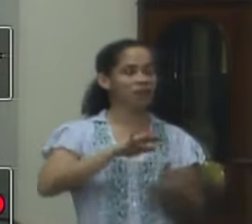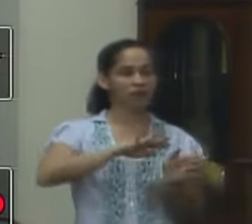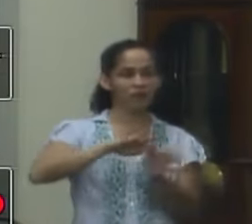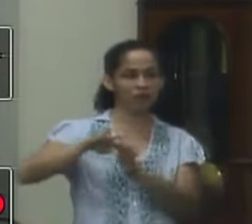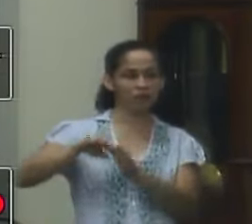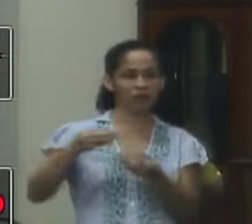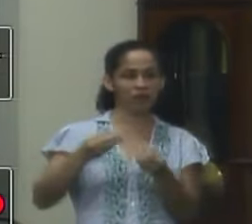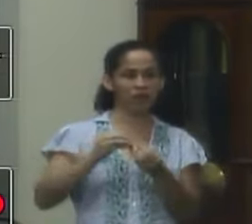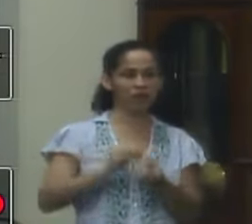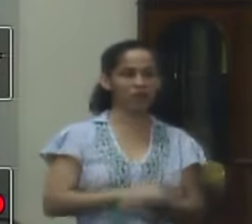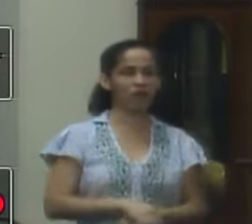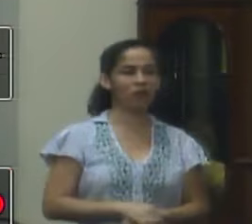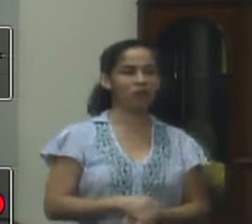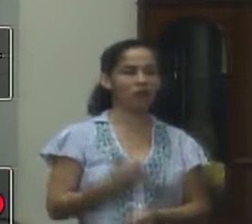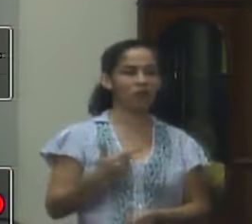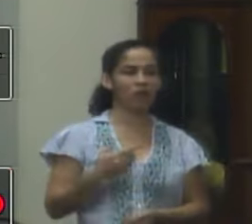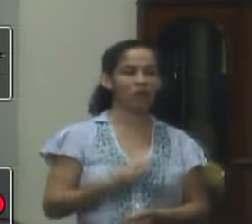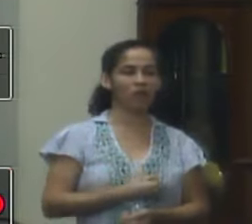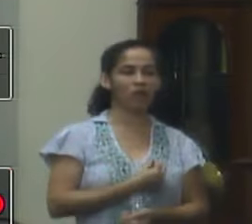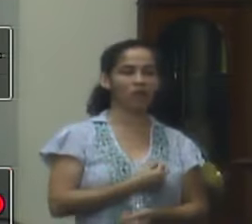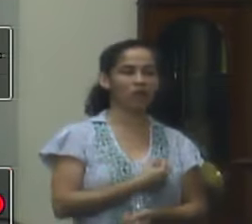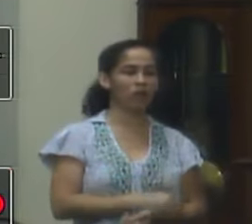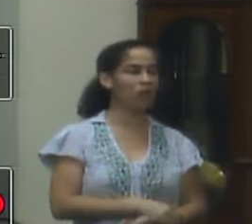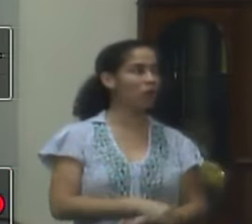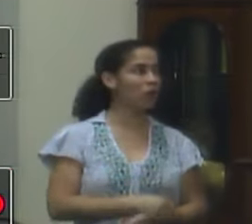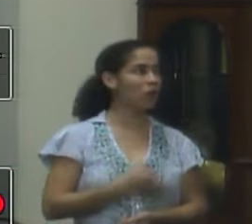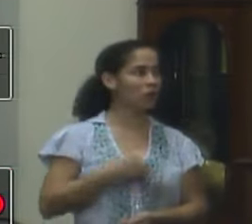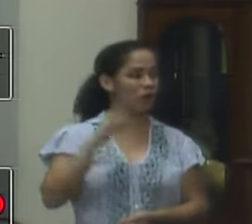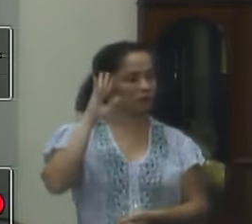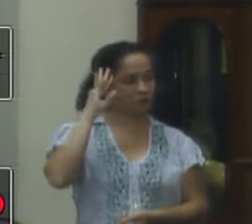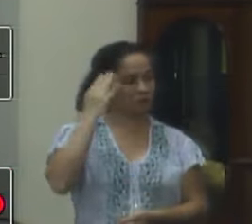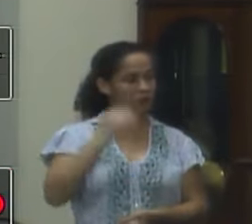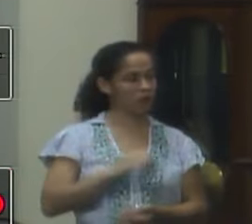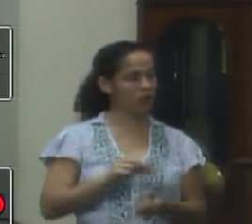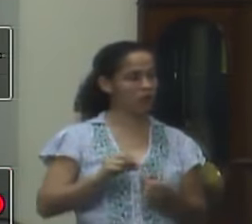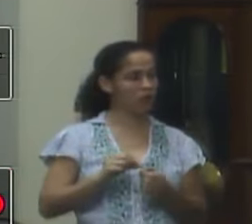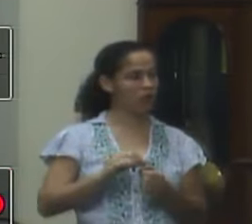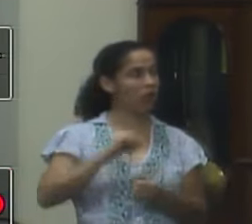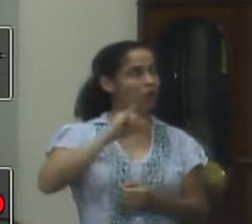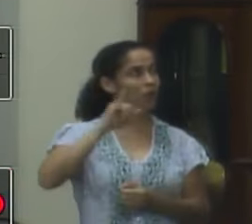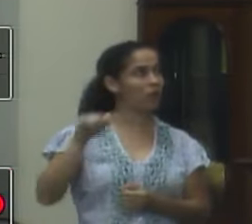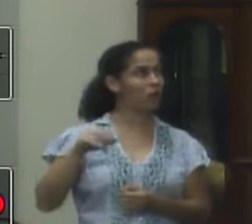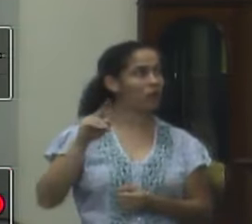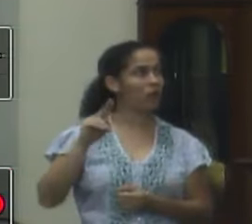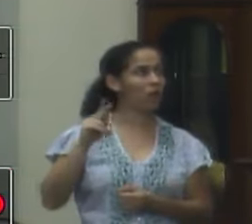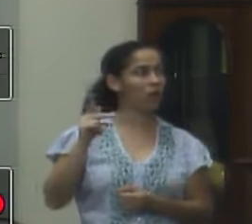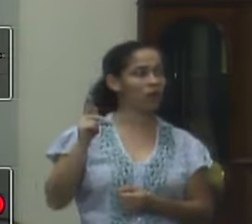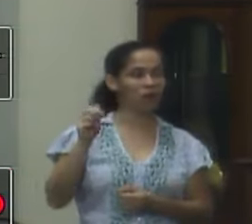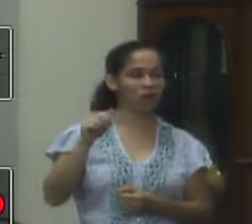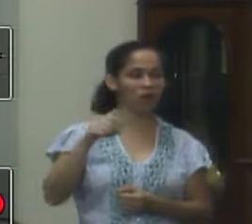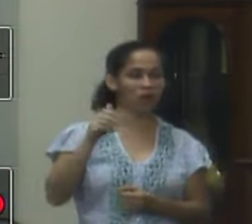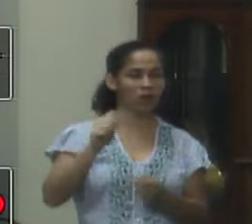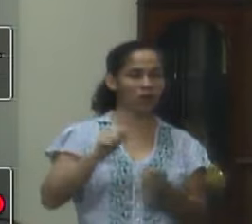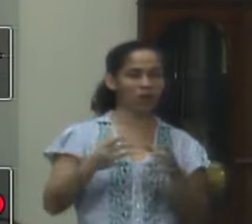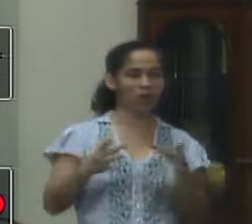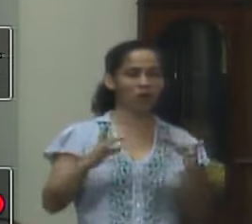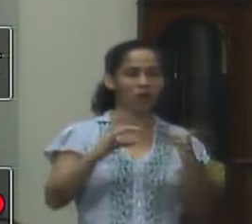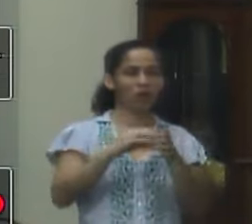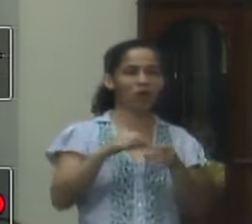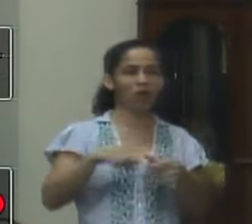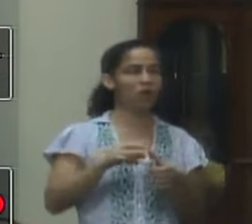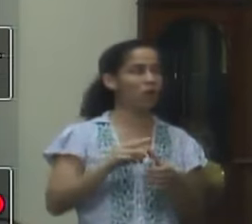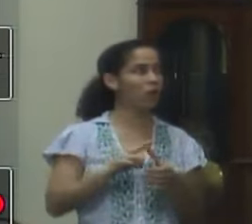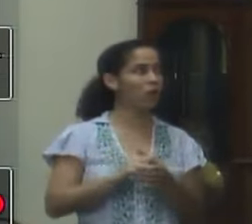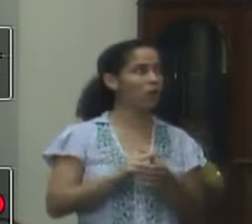distância a gente não está presente então eu resolvi fazer com que Juparanã voltasse a fazer essa integração com o município